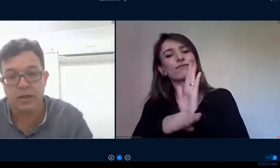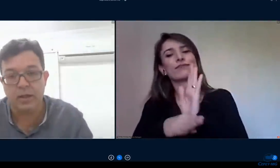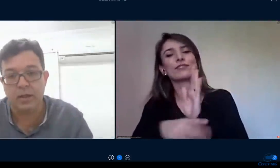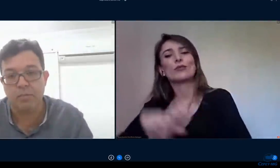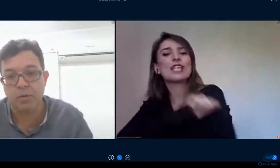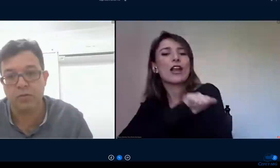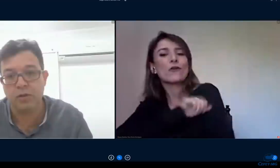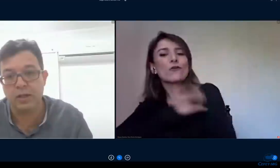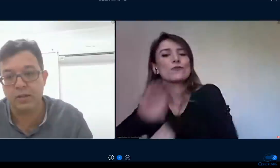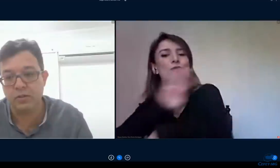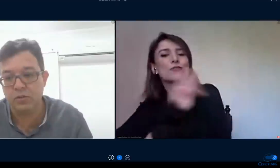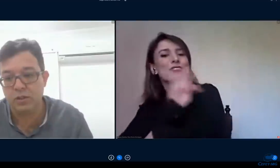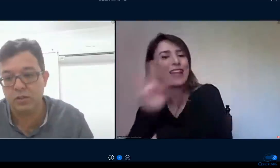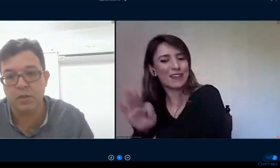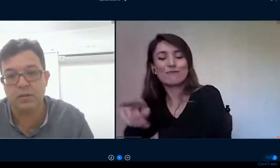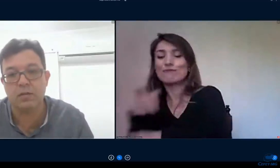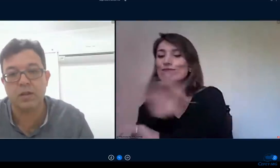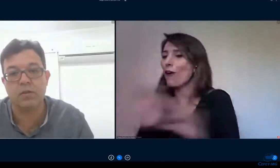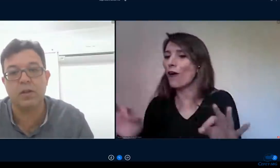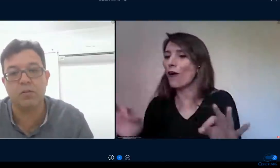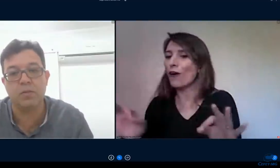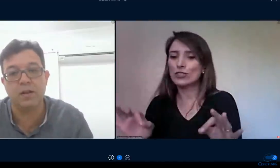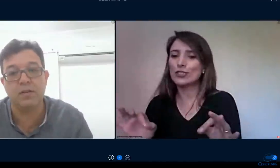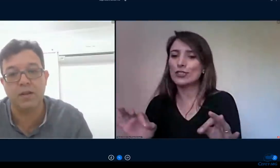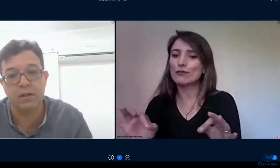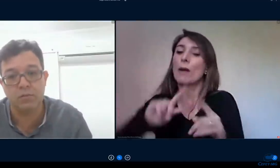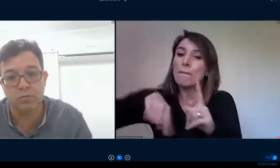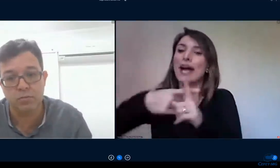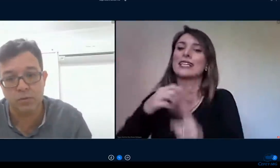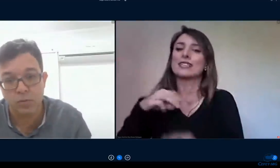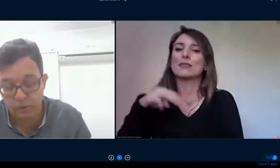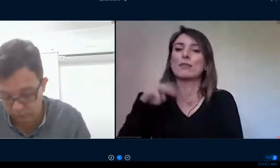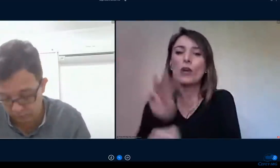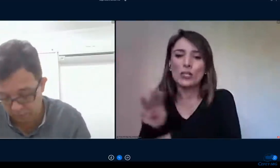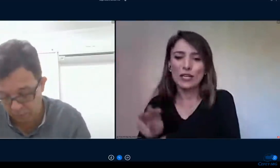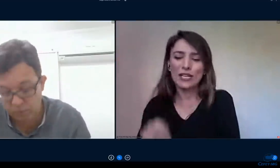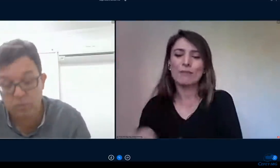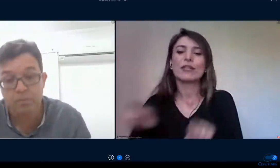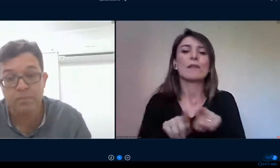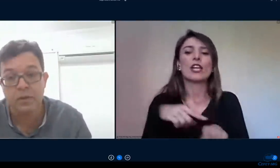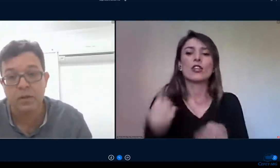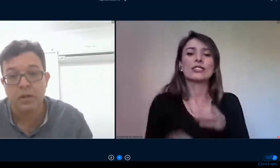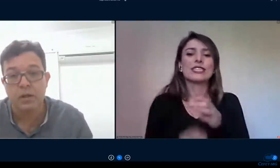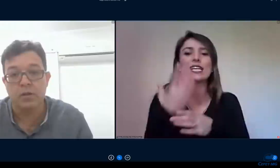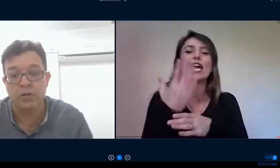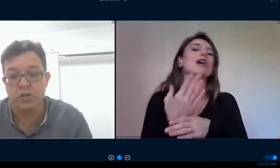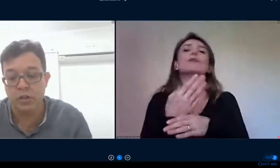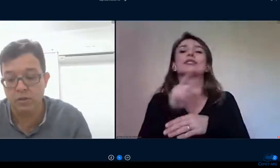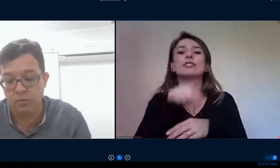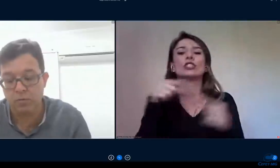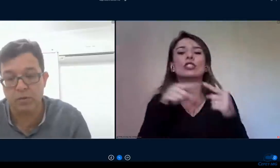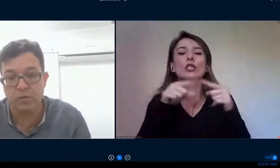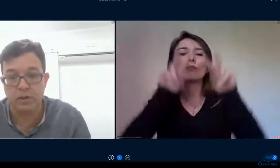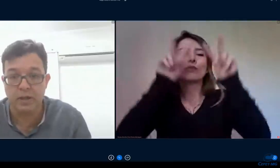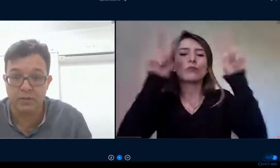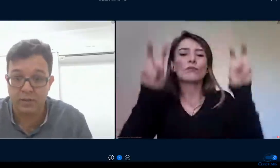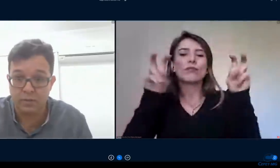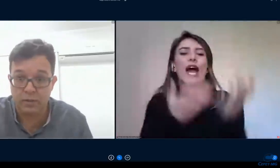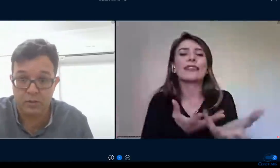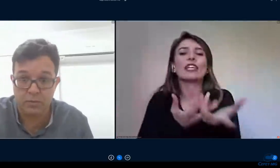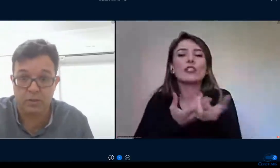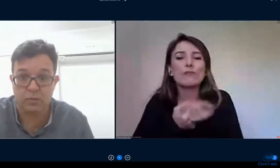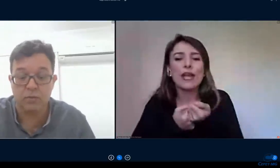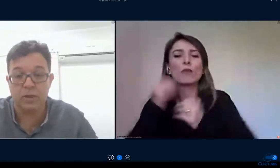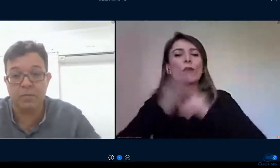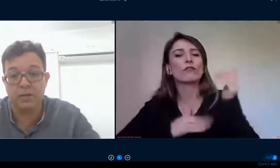profissionais de atendimento educacional especializado no contexto remoto nós tínhamos profissionais